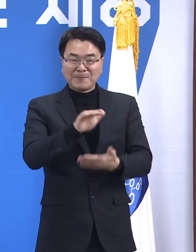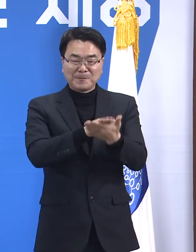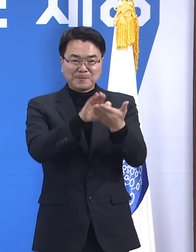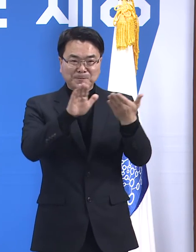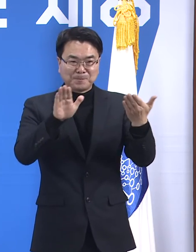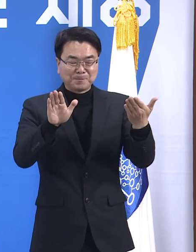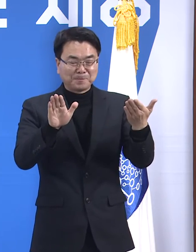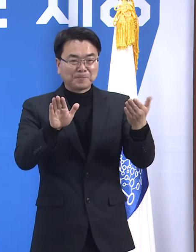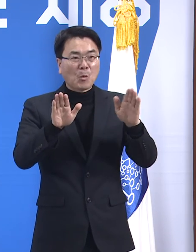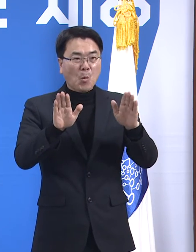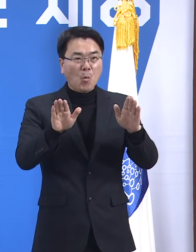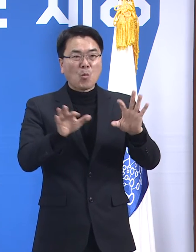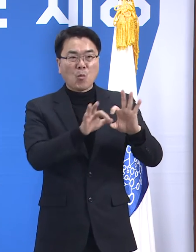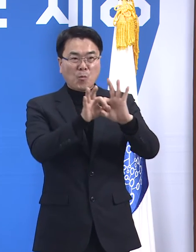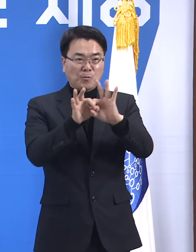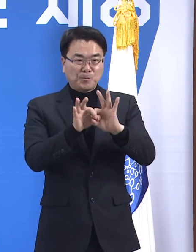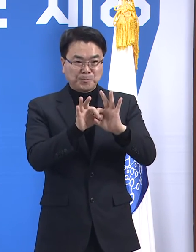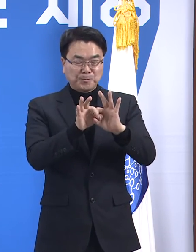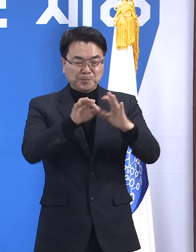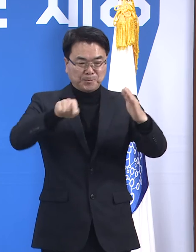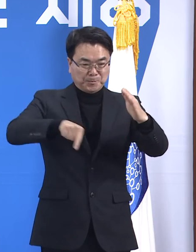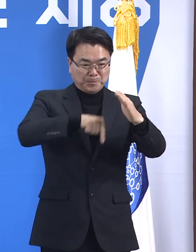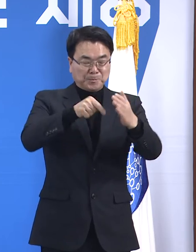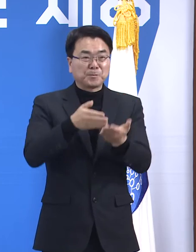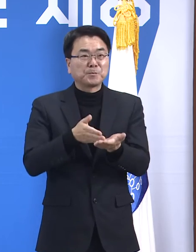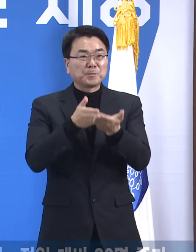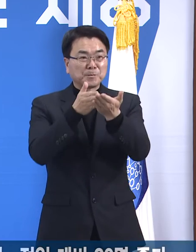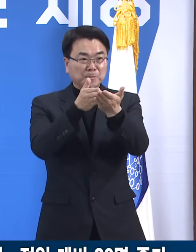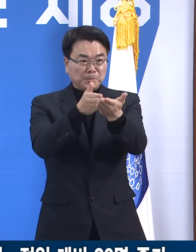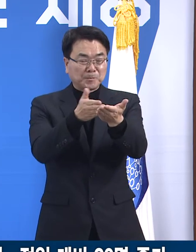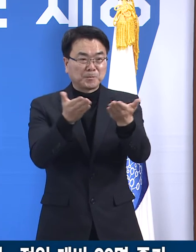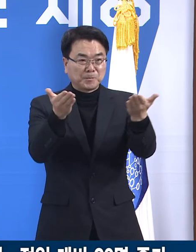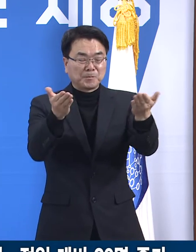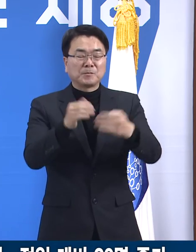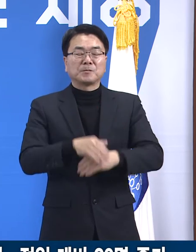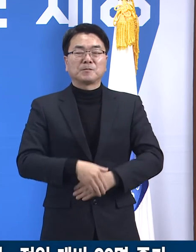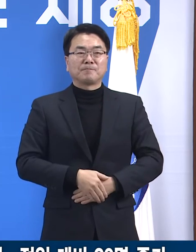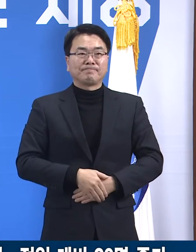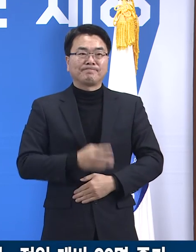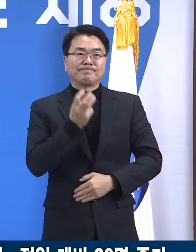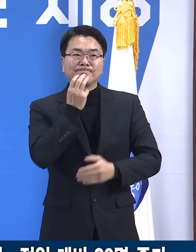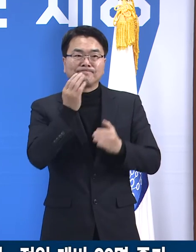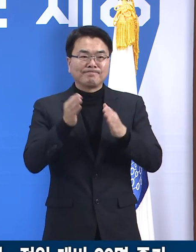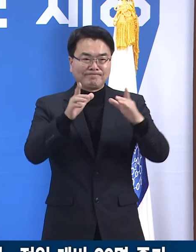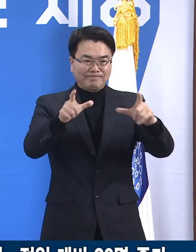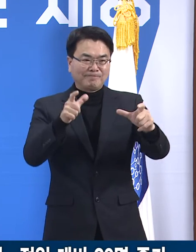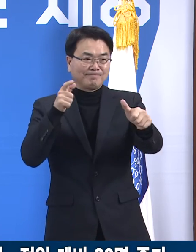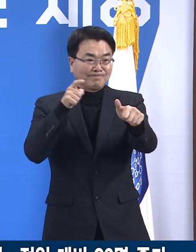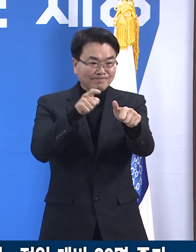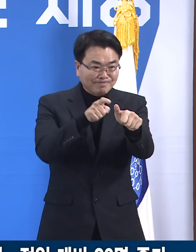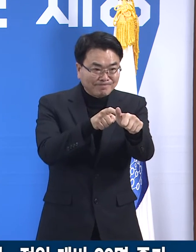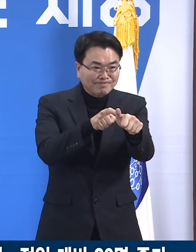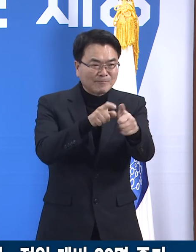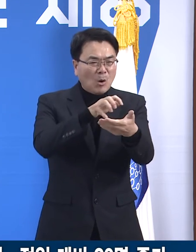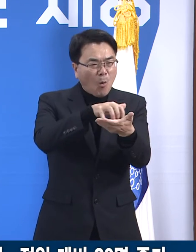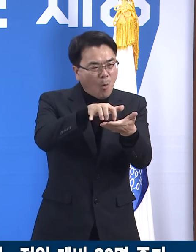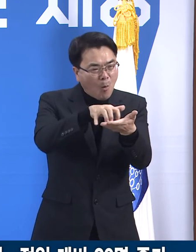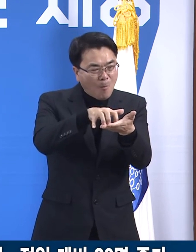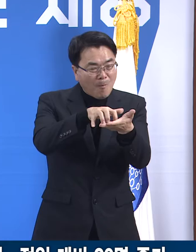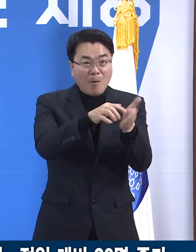코로나19 대응 관련 정례 기자회견을 시작하겠습니다. 경기도의 확진자 발생 현황입니다.